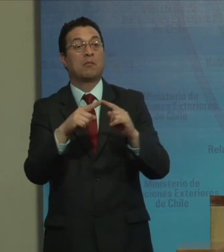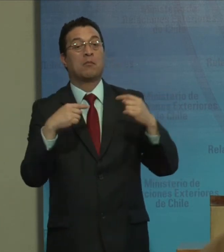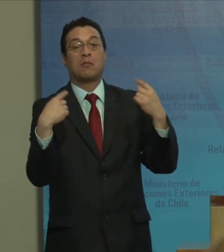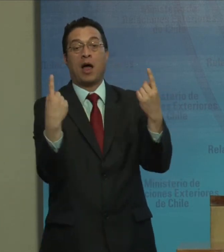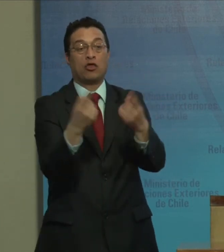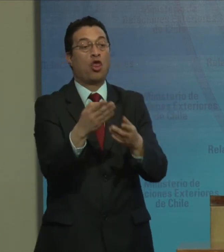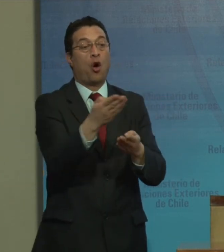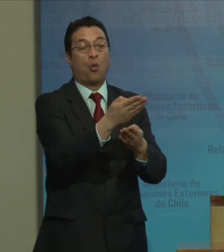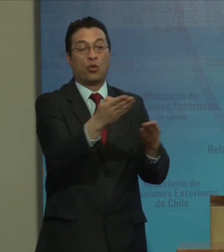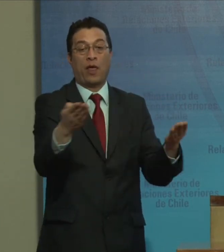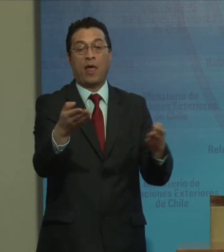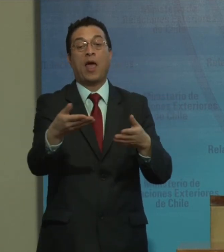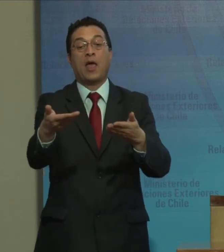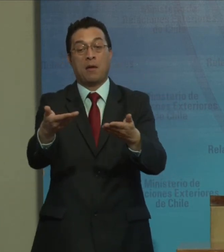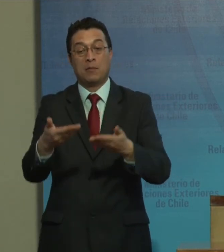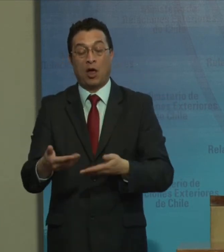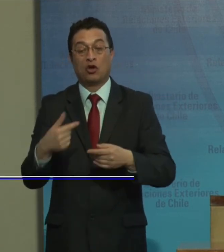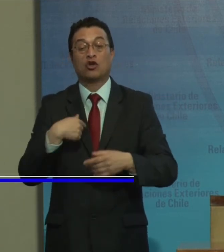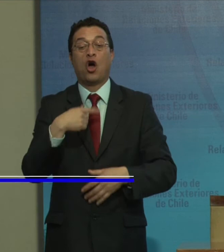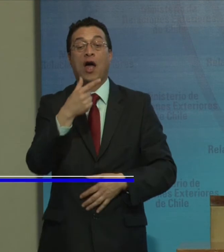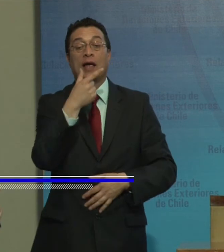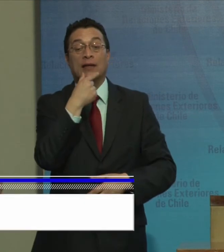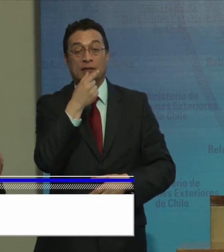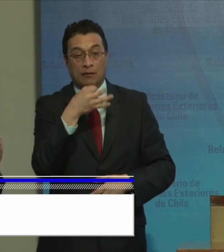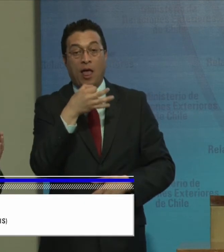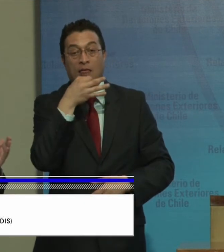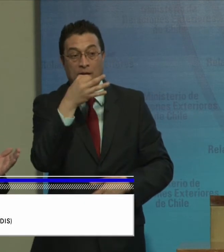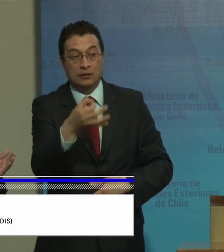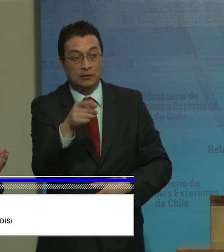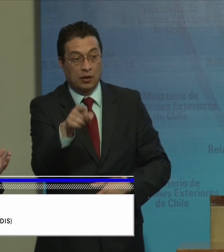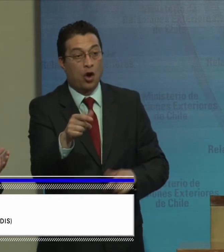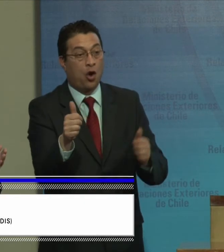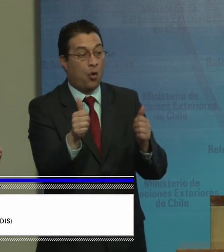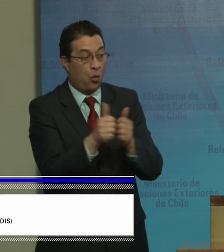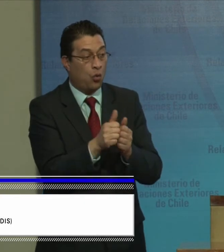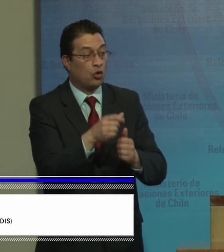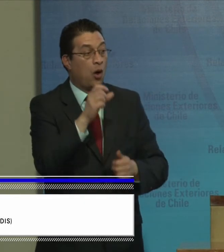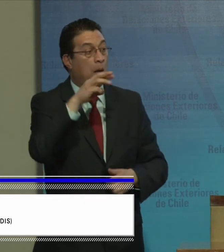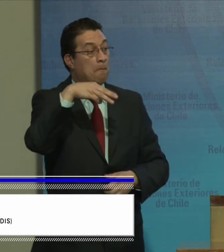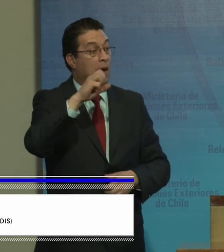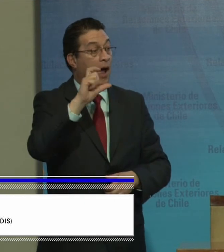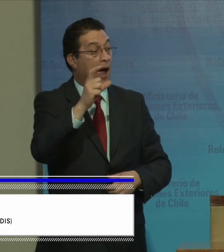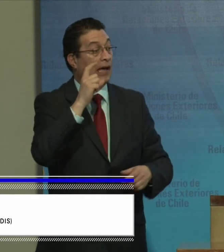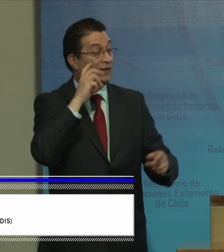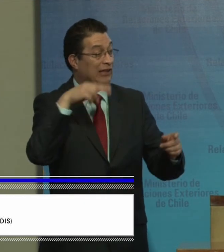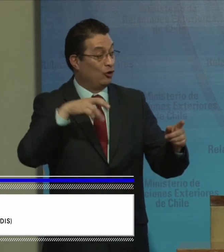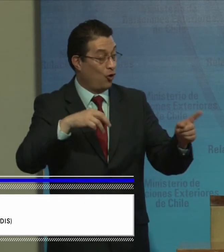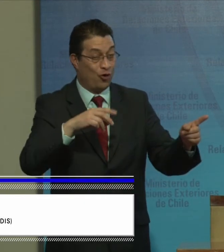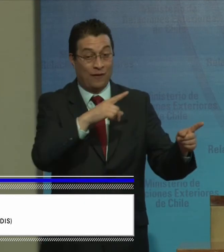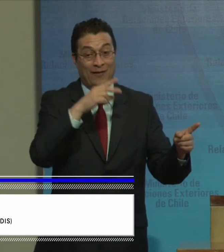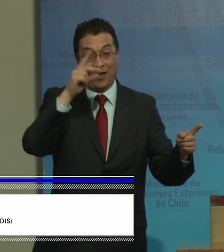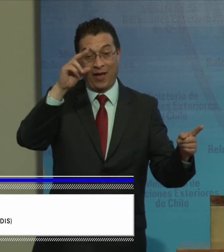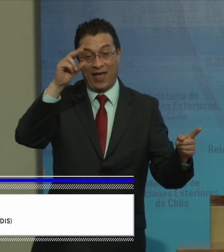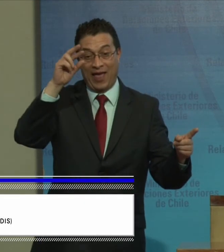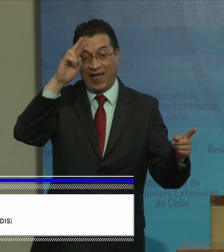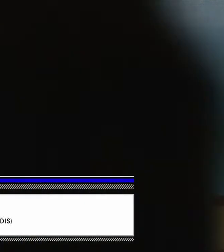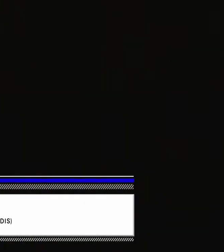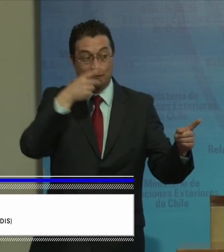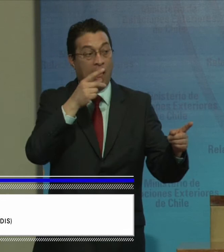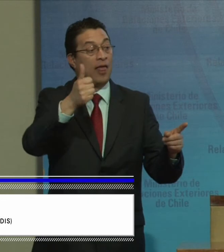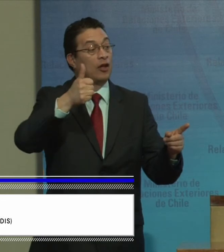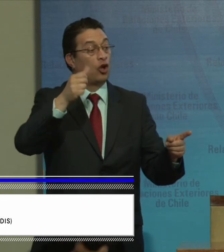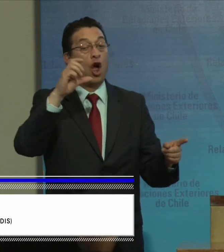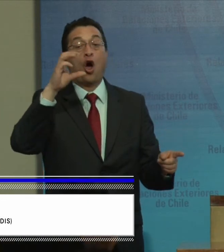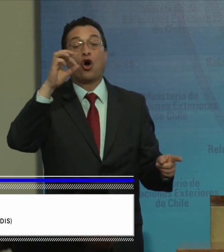ustedes los invitados. Y yo quisiera también resaltar que junto con Magino también estuvo presente al comienzo la directora de